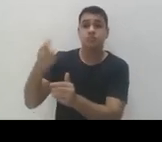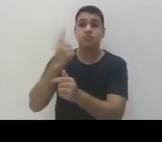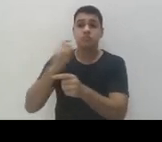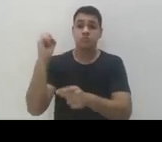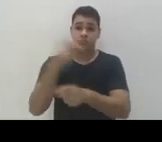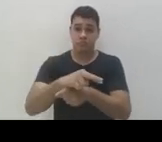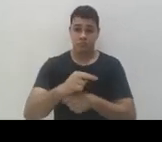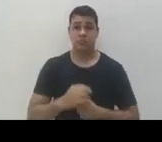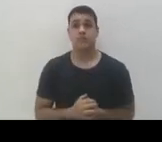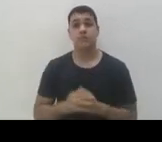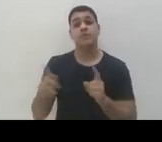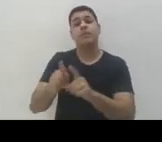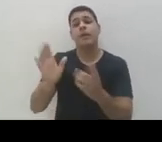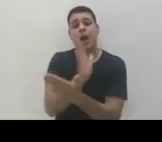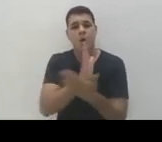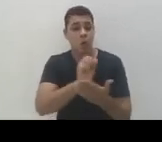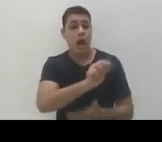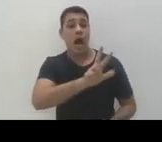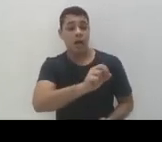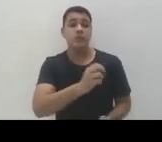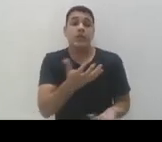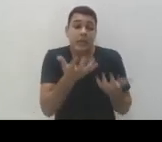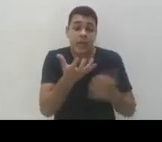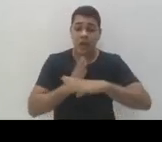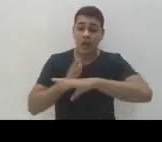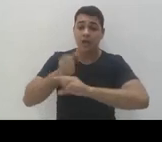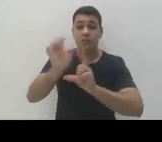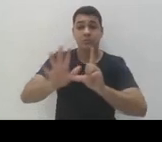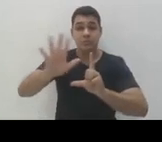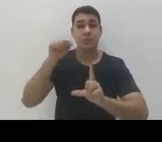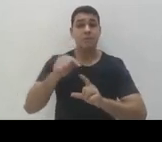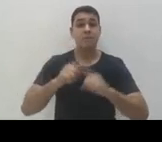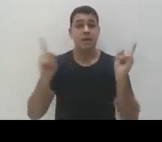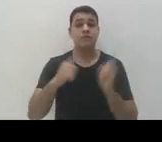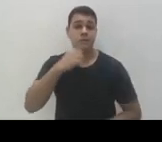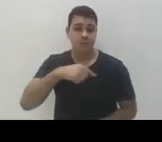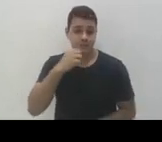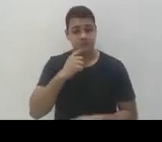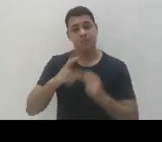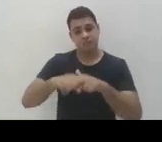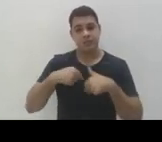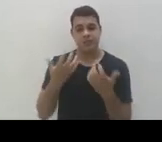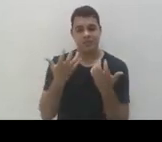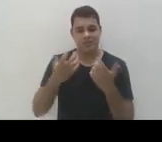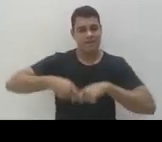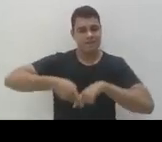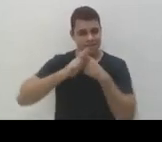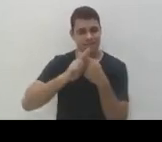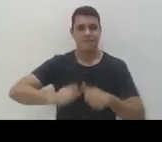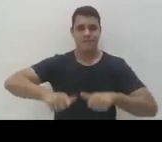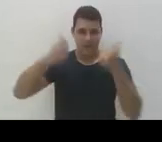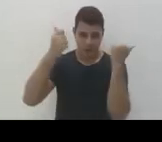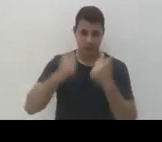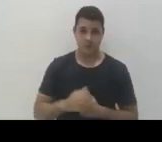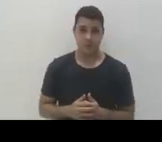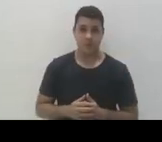que tentam acessar e não conseguem. Então, a gente quer ter esse mapeamento para poder melhorar a questão da acessibilidade na educação e